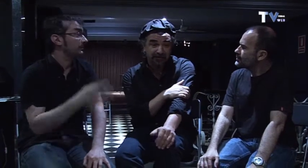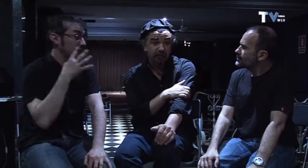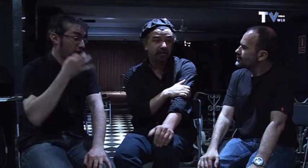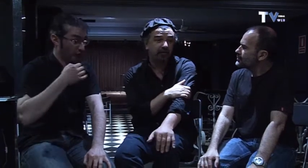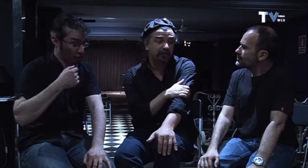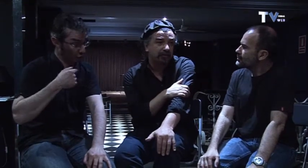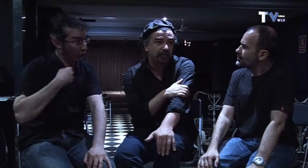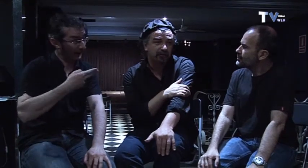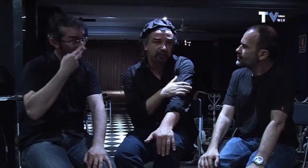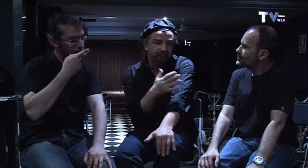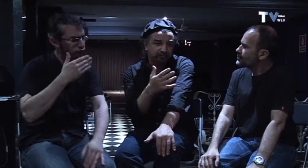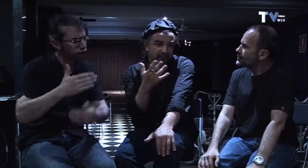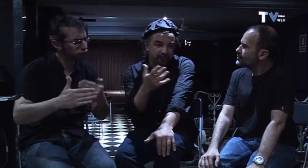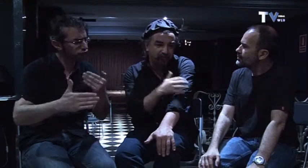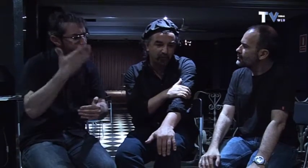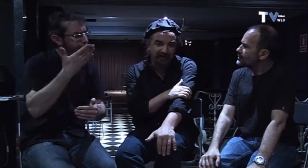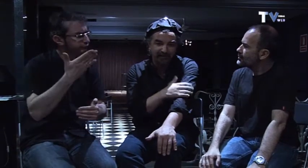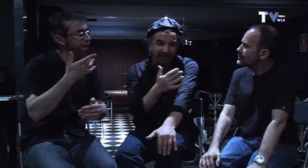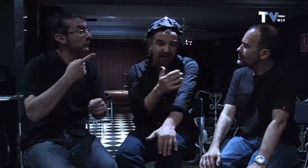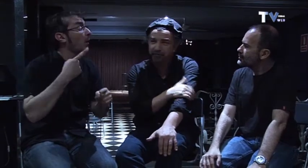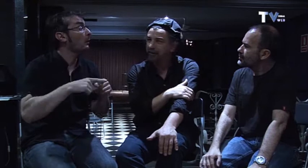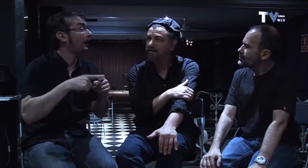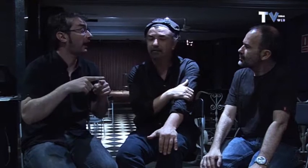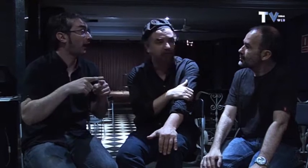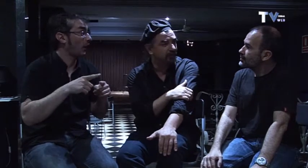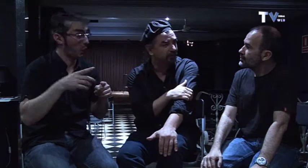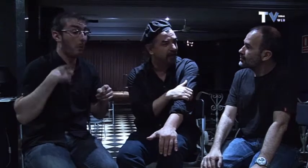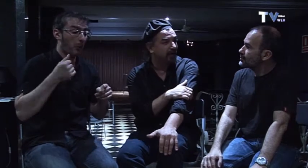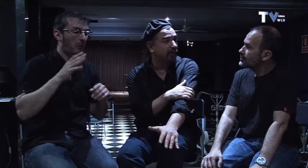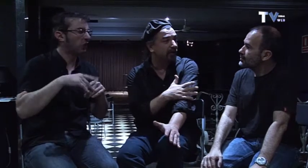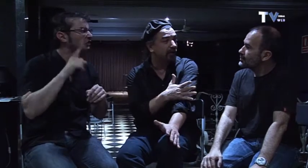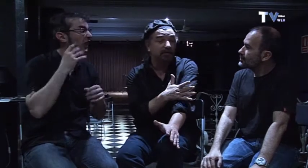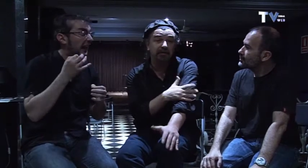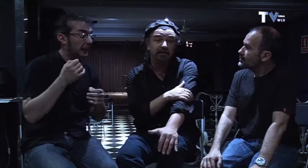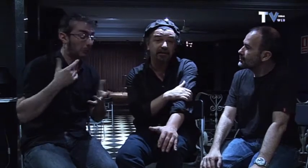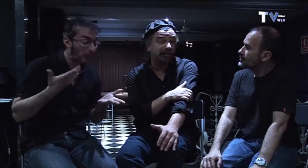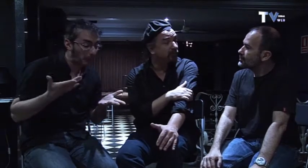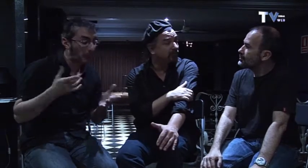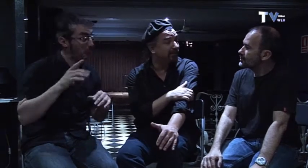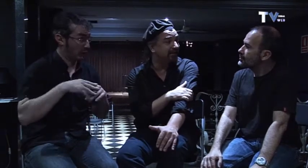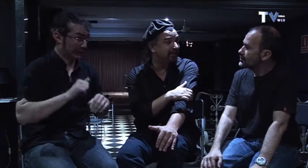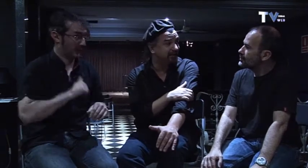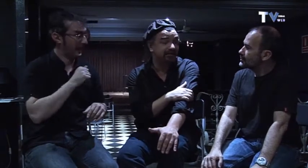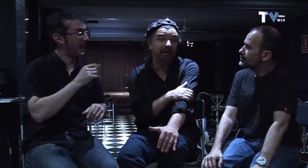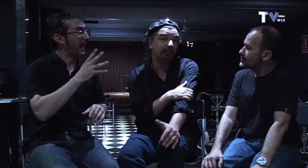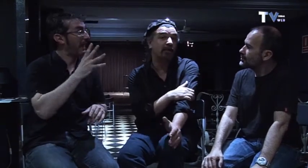empezó por interesarme en este mundo porque un día le pregunté si existe alguna